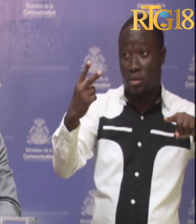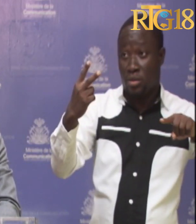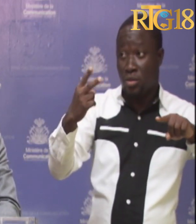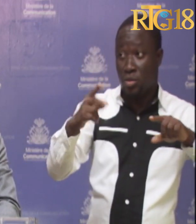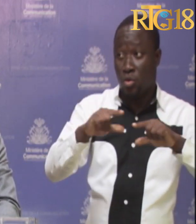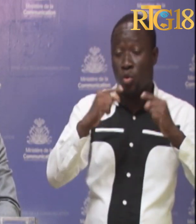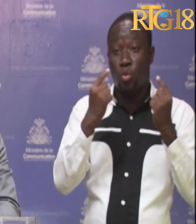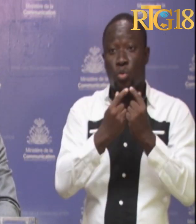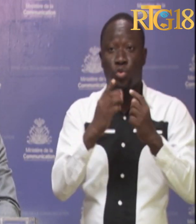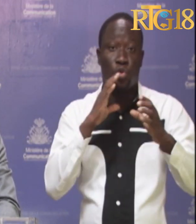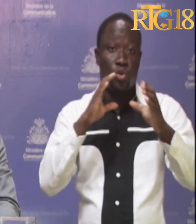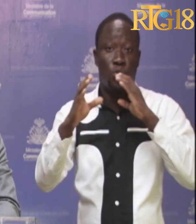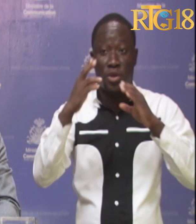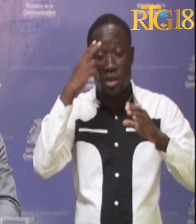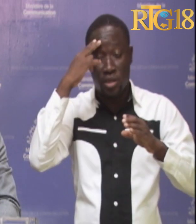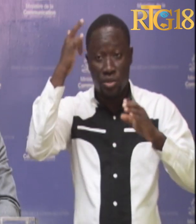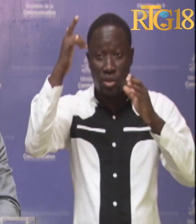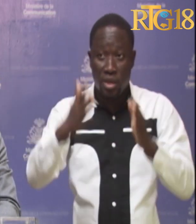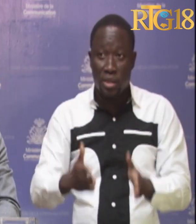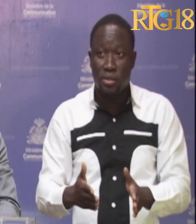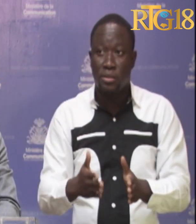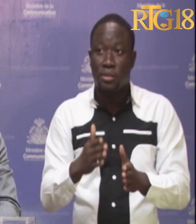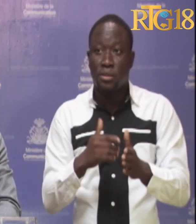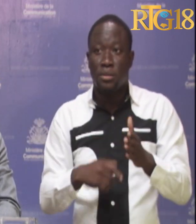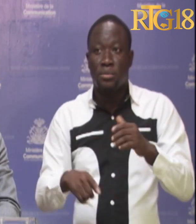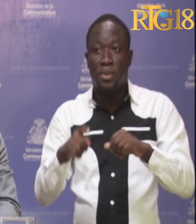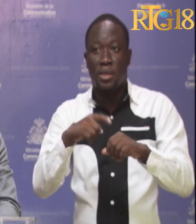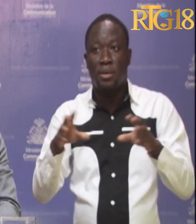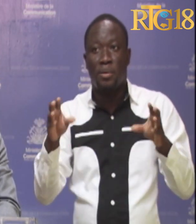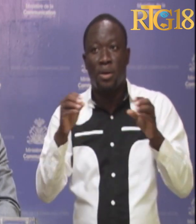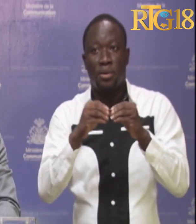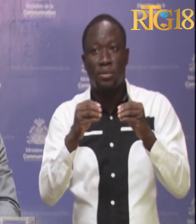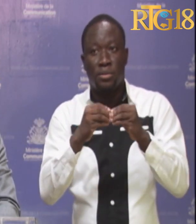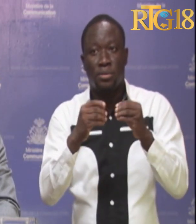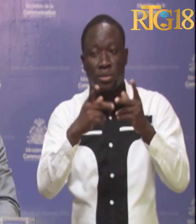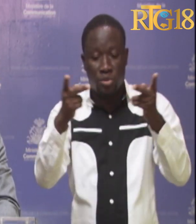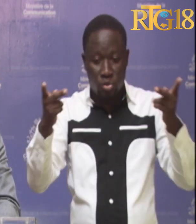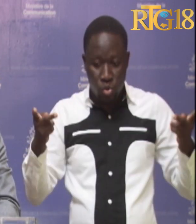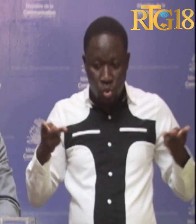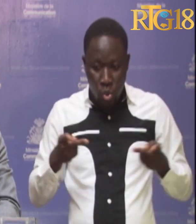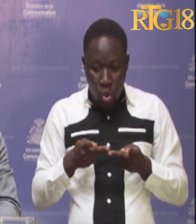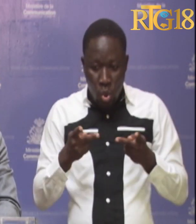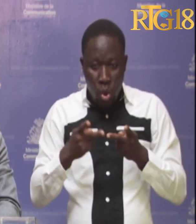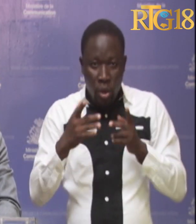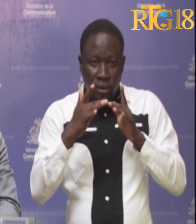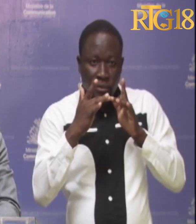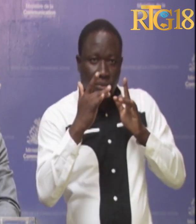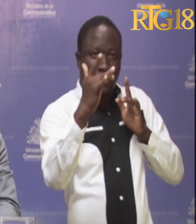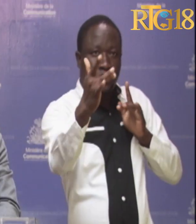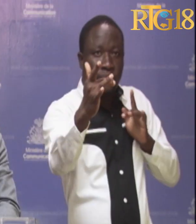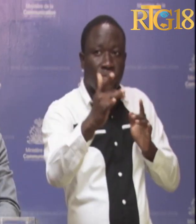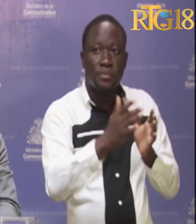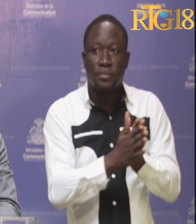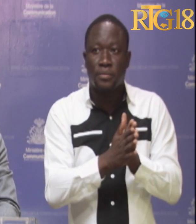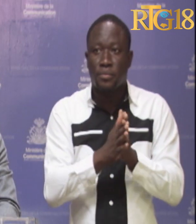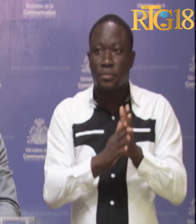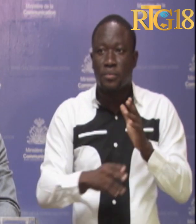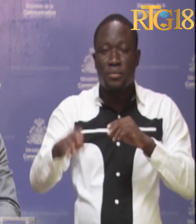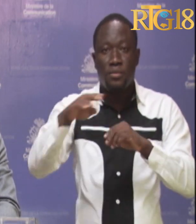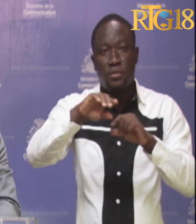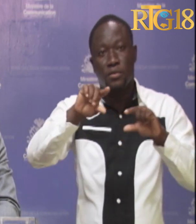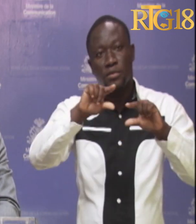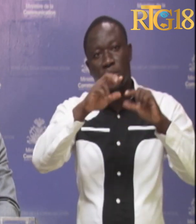écosystème de communication haïtien marqué par le pullulement des plateformes en ligne, parallèlement à l'affaissement du rôle